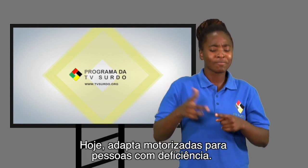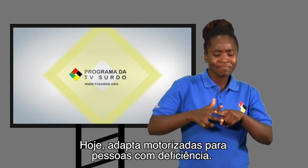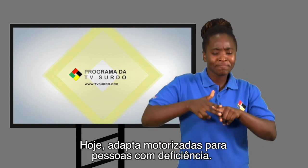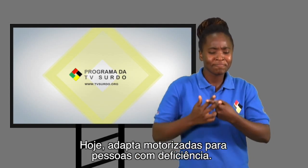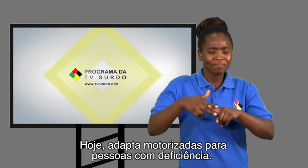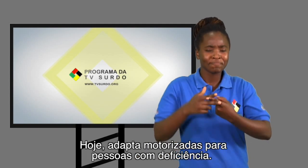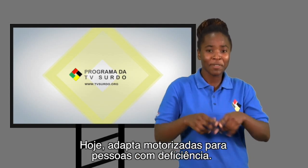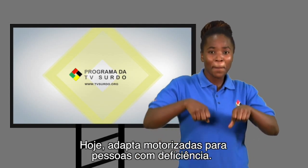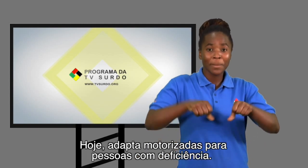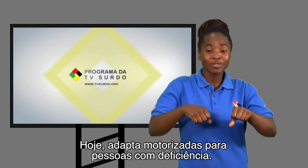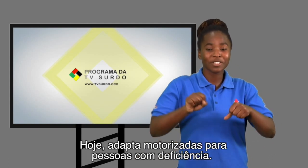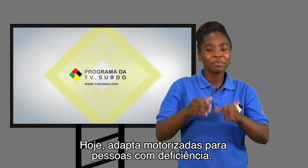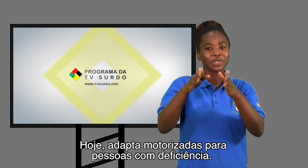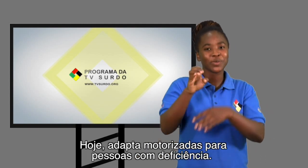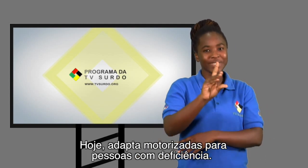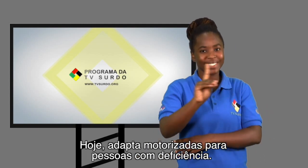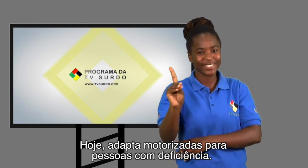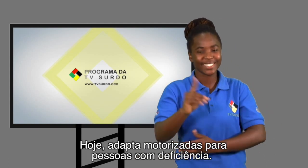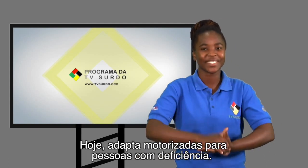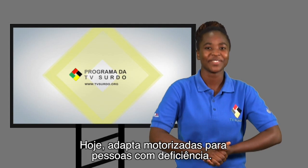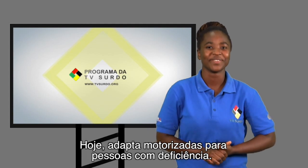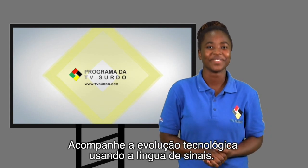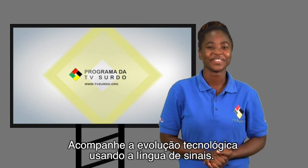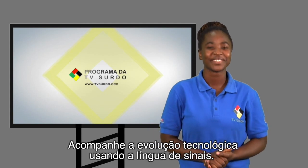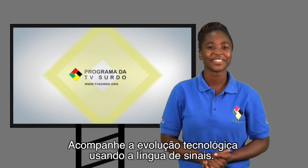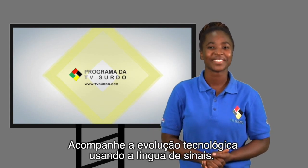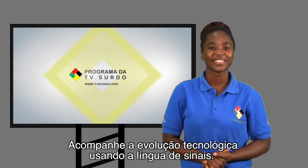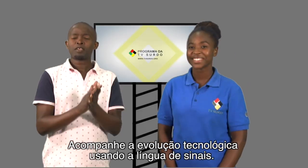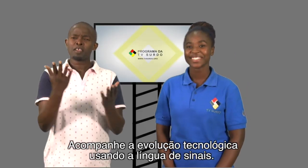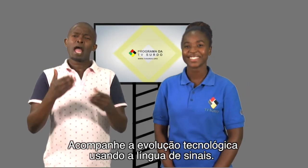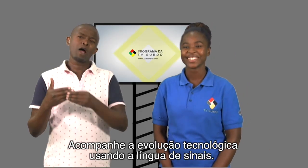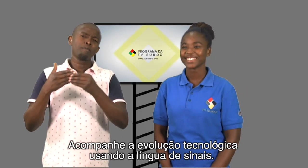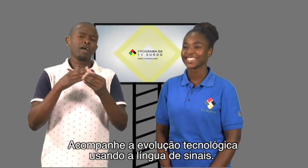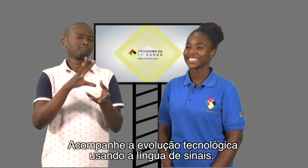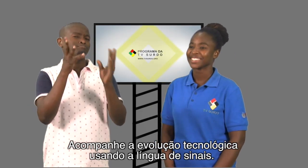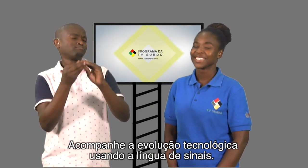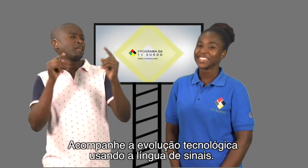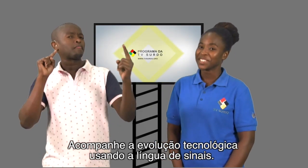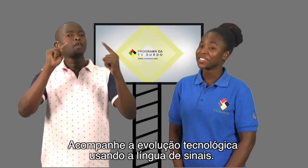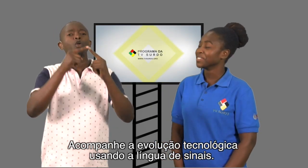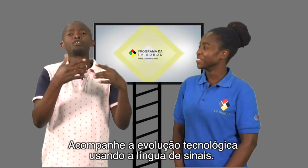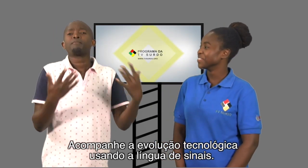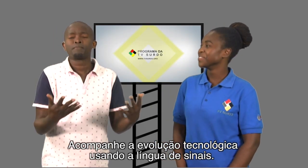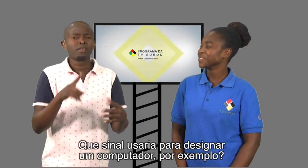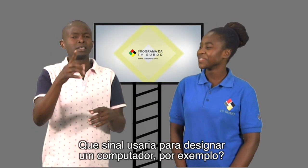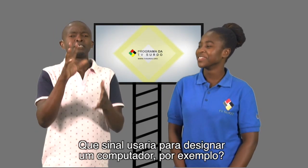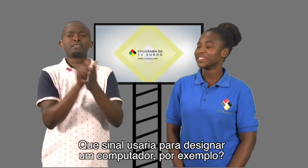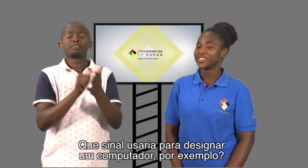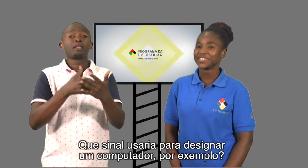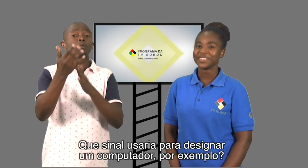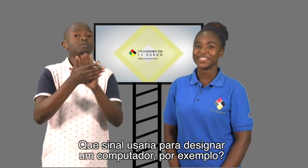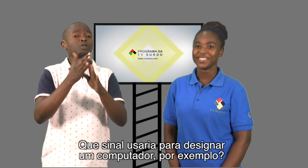adapta motorizadas para pessoas com deficiência. Acompanhe a evolução tecnológica usando língua de